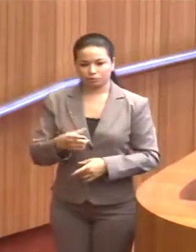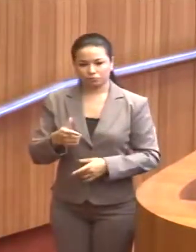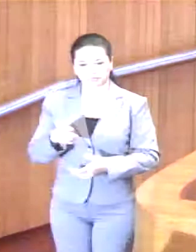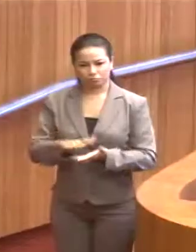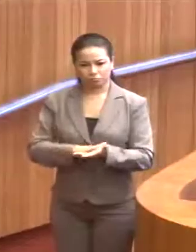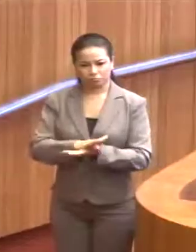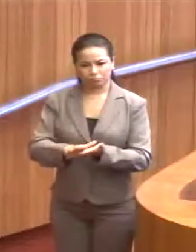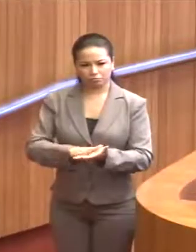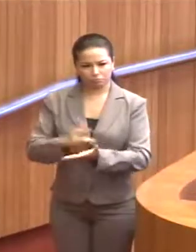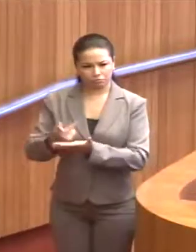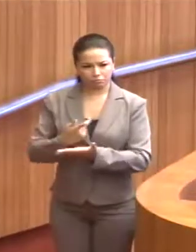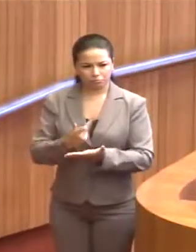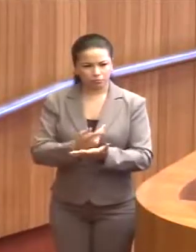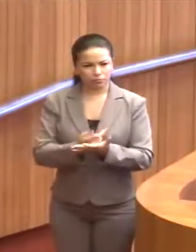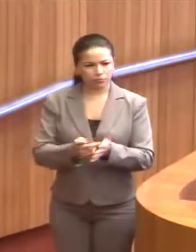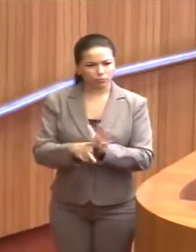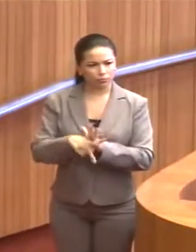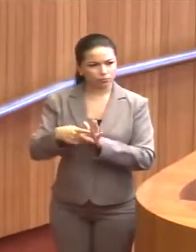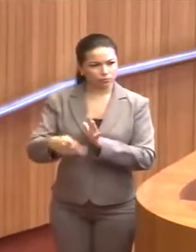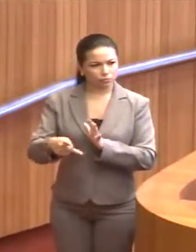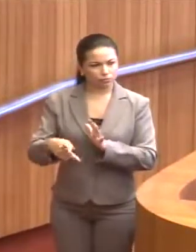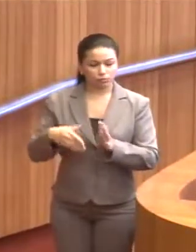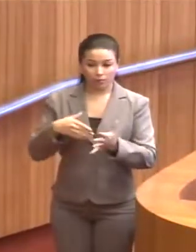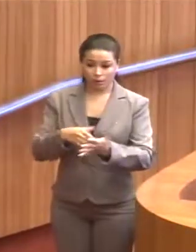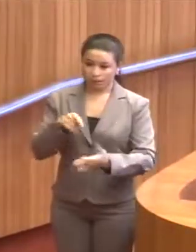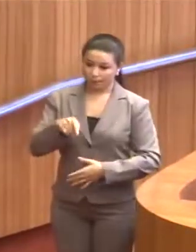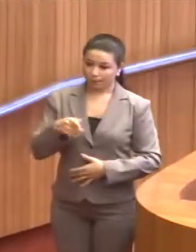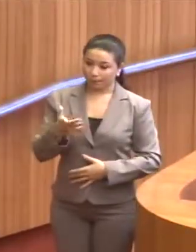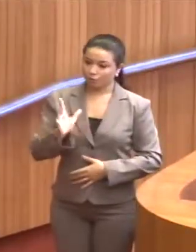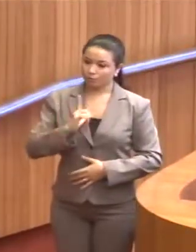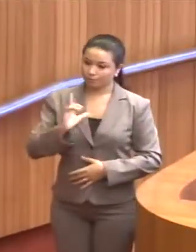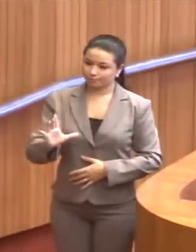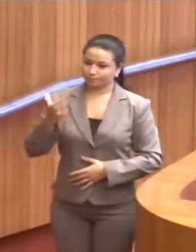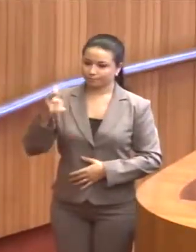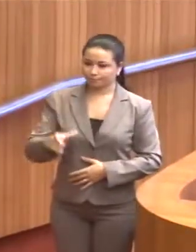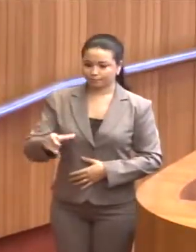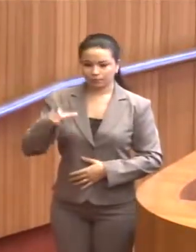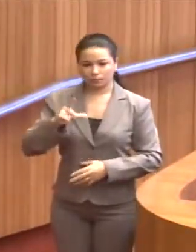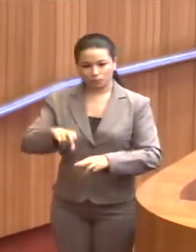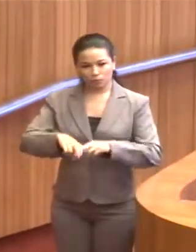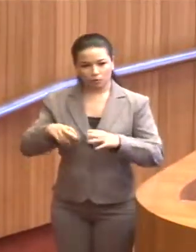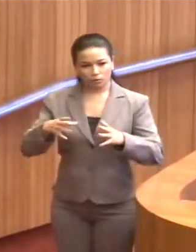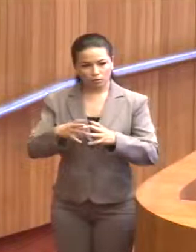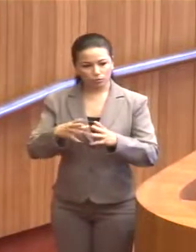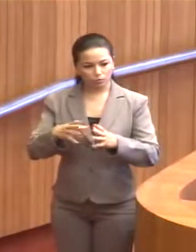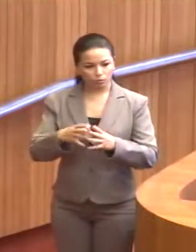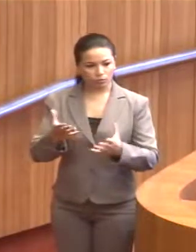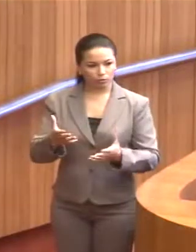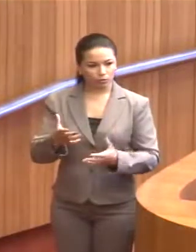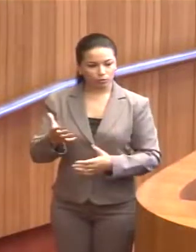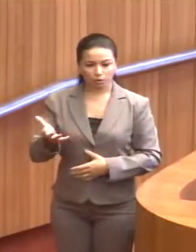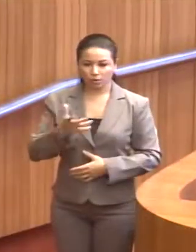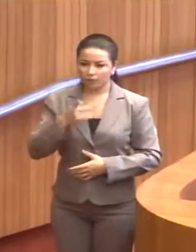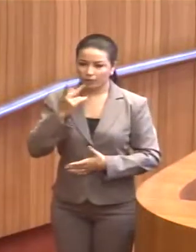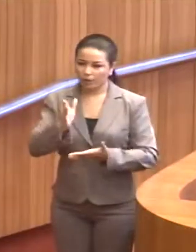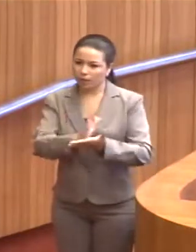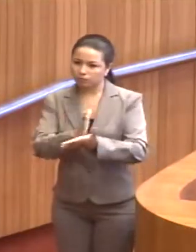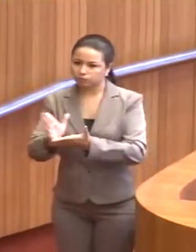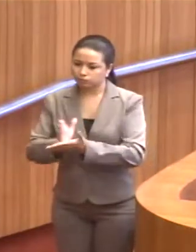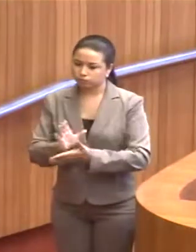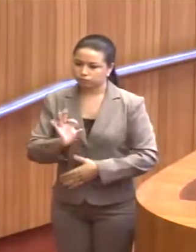mais os excessos que até aquele momento estavam acontecendo por parte, eu queria destacar, de alguns